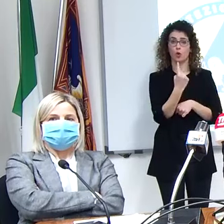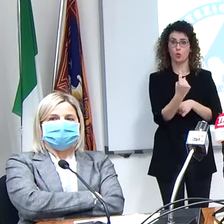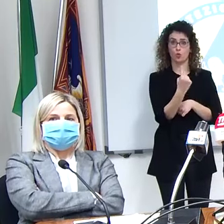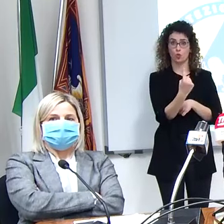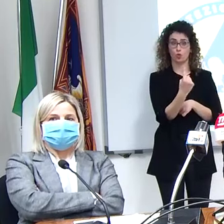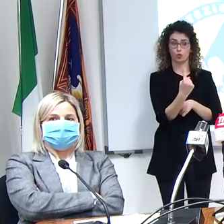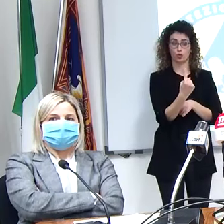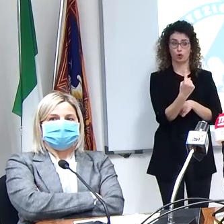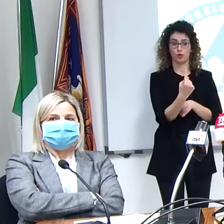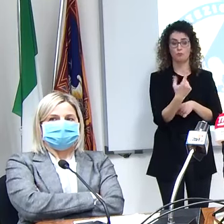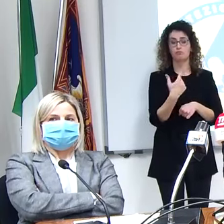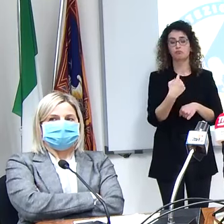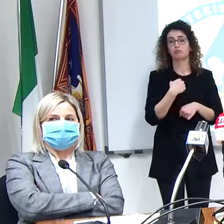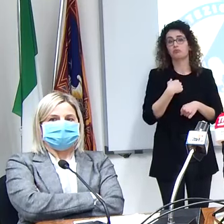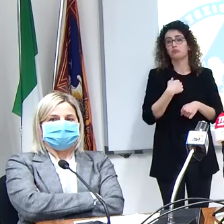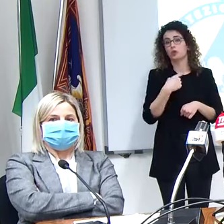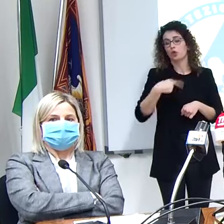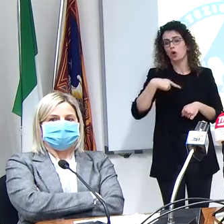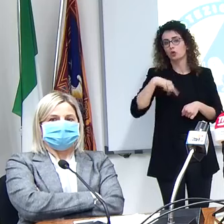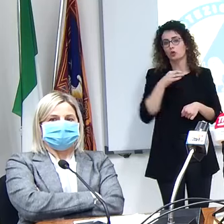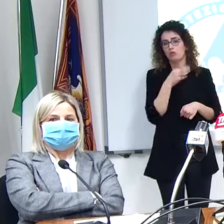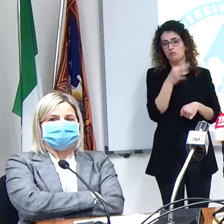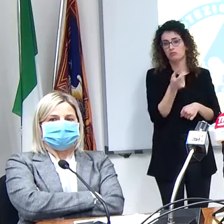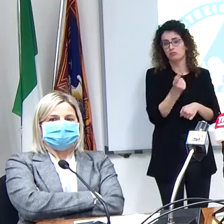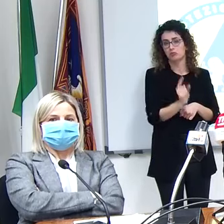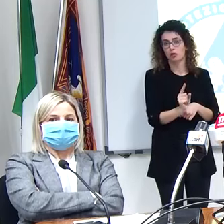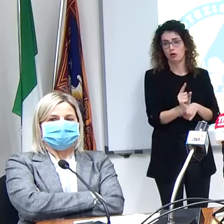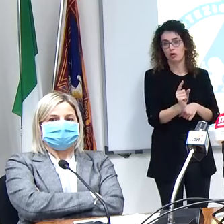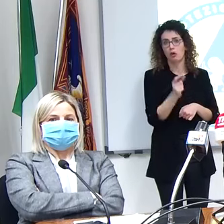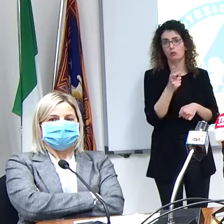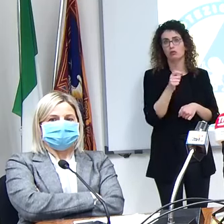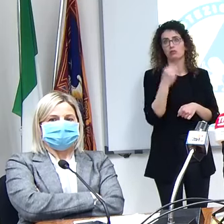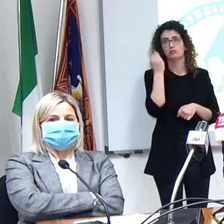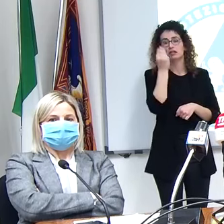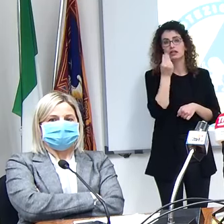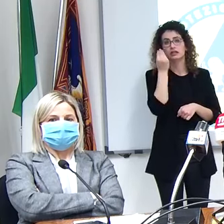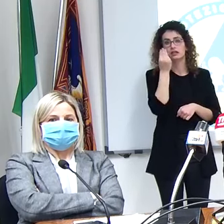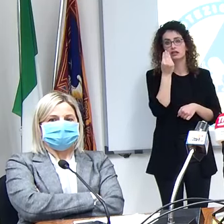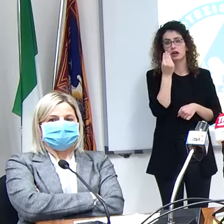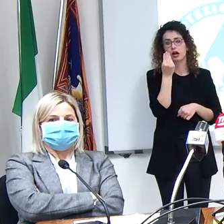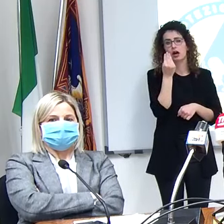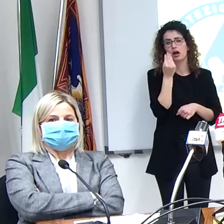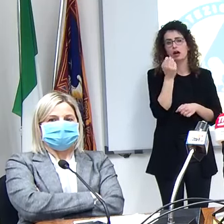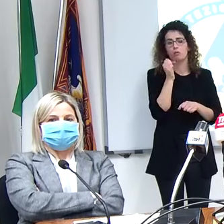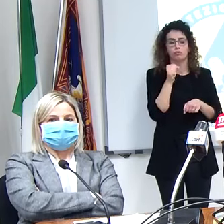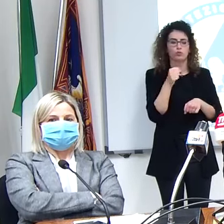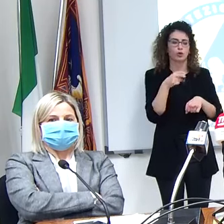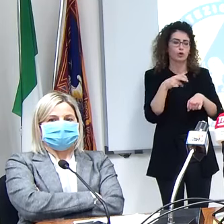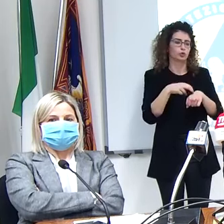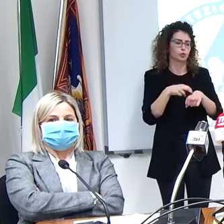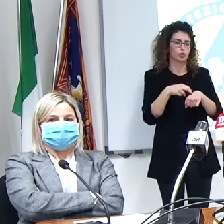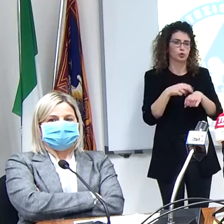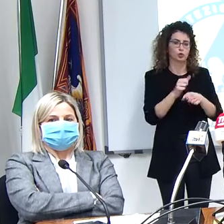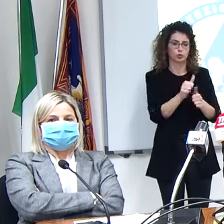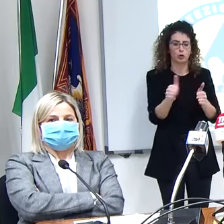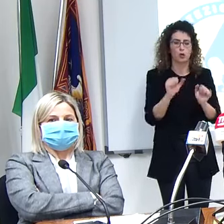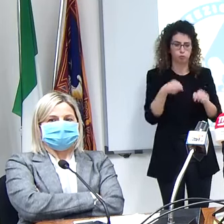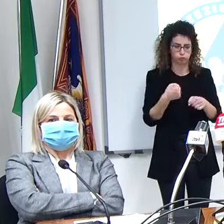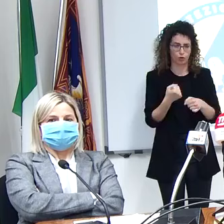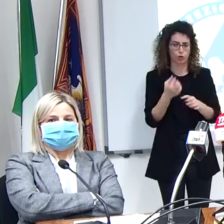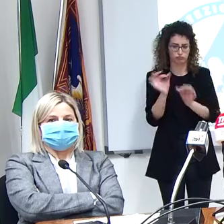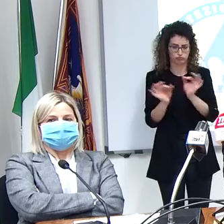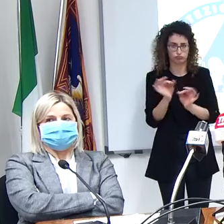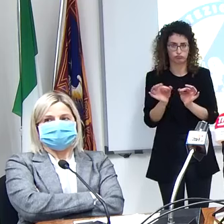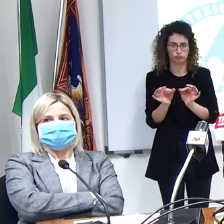non avevamo suggerito ma pensavamo fosse assolutamente nelle corde di ogni medico poterlo prescrivere quindi a